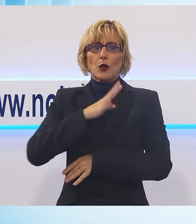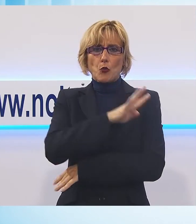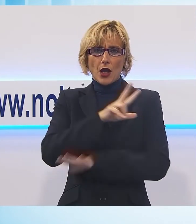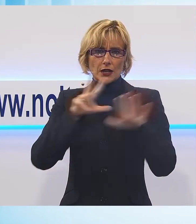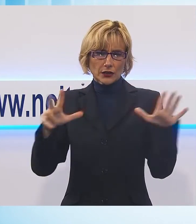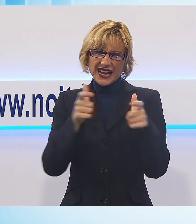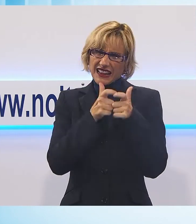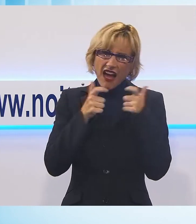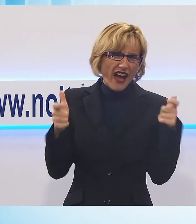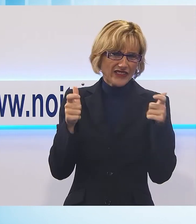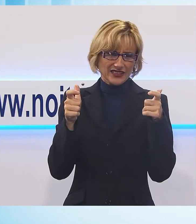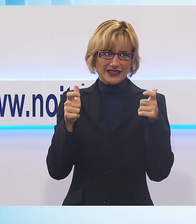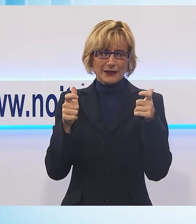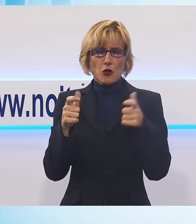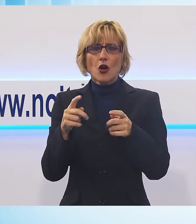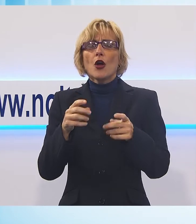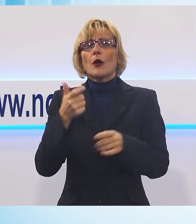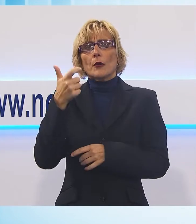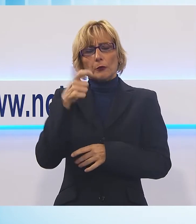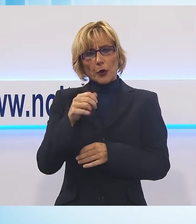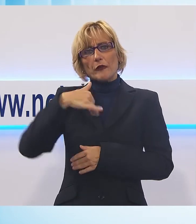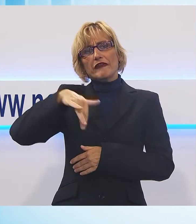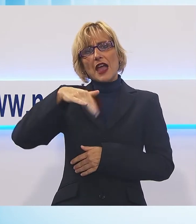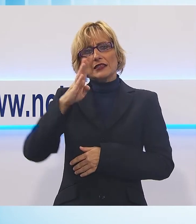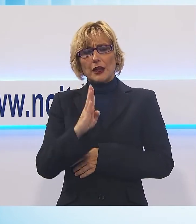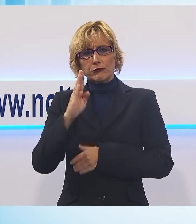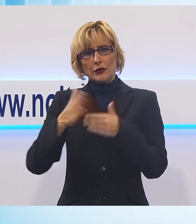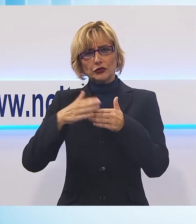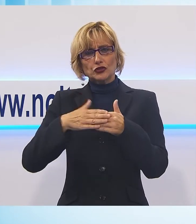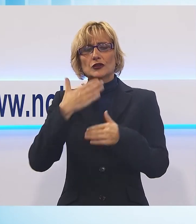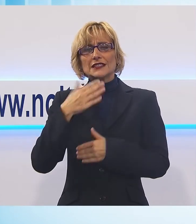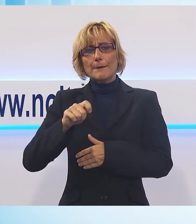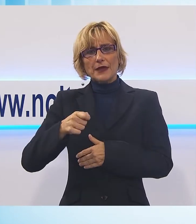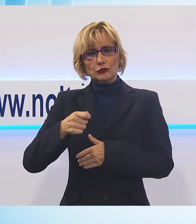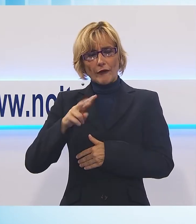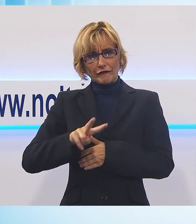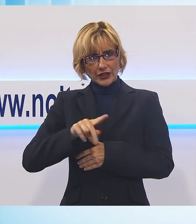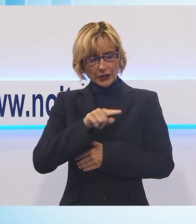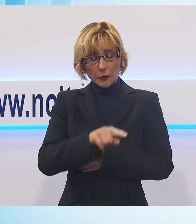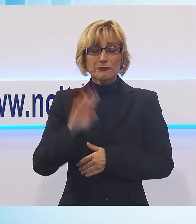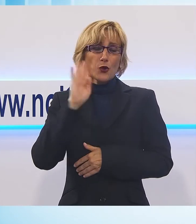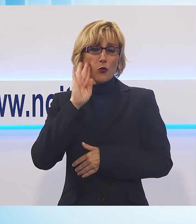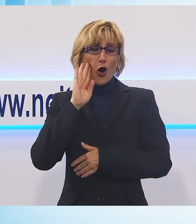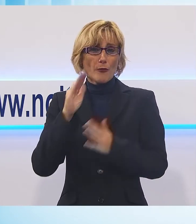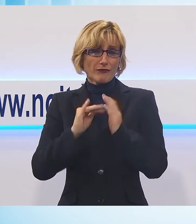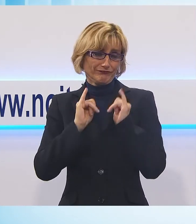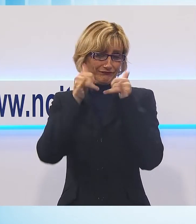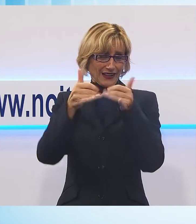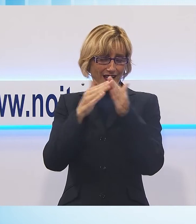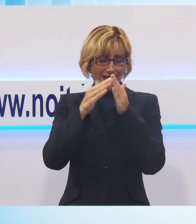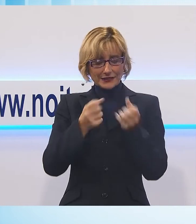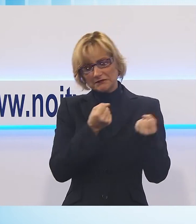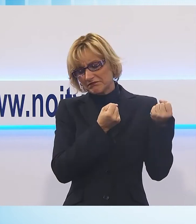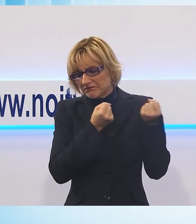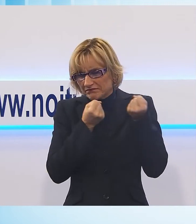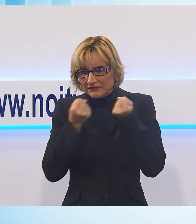dopo che ha avuto questo incidente appunto sulla via del Brennero all'altezza di San Pietro a Vico l'uomo era appena uscito di casa e si accingeva di mettersi